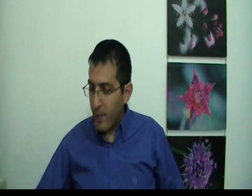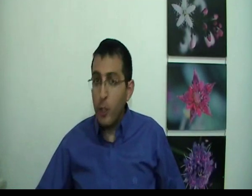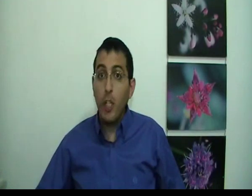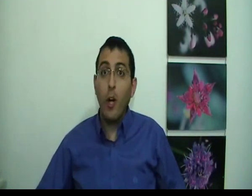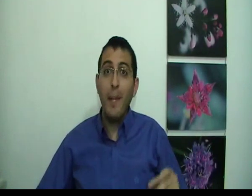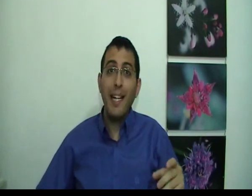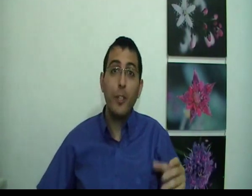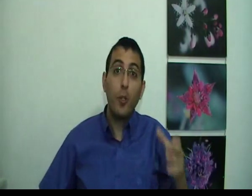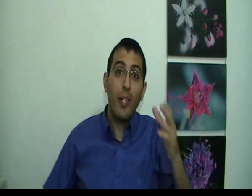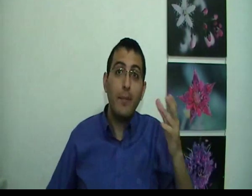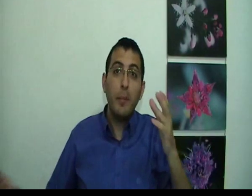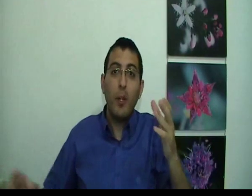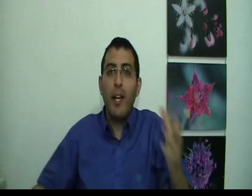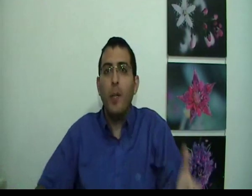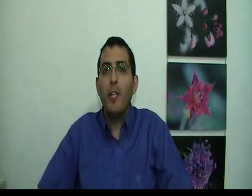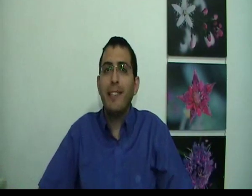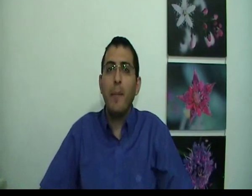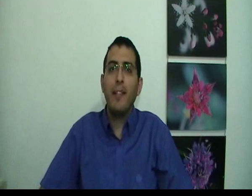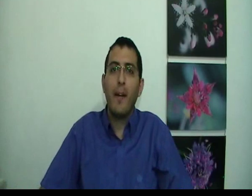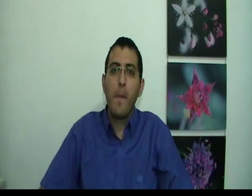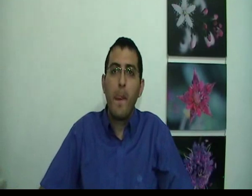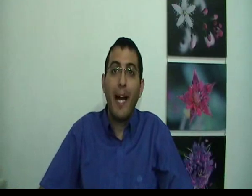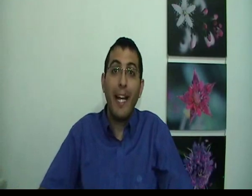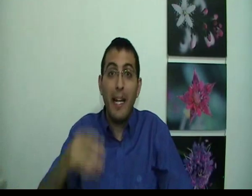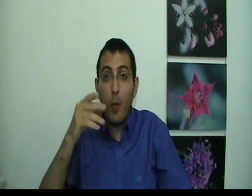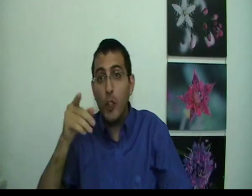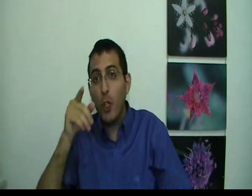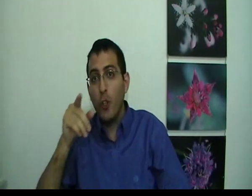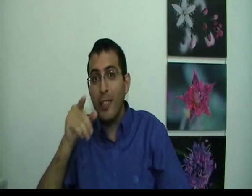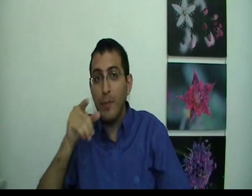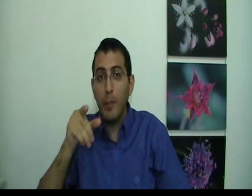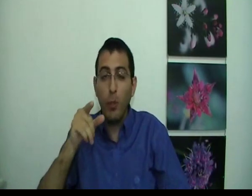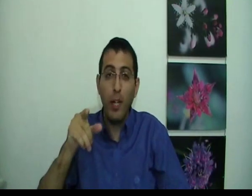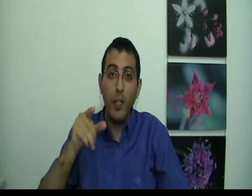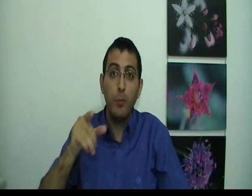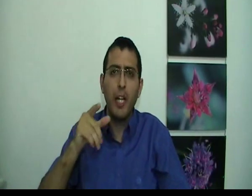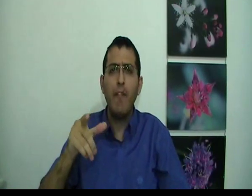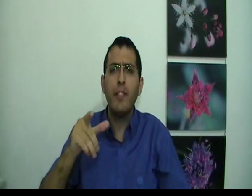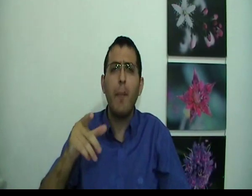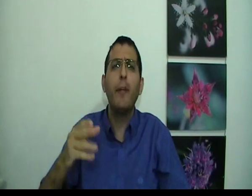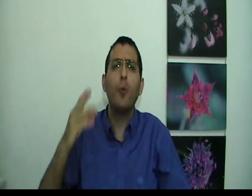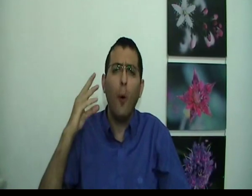שגורם לכך שאותו אדם שבתוך החלום לא יסכים איתך הרי למרות שאותו אדם שבתוך החלום שרב איתך בטוח